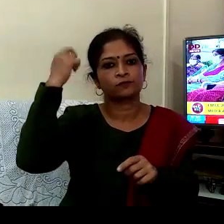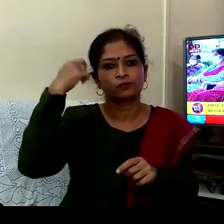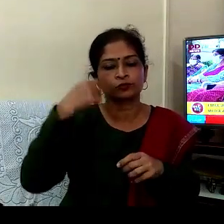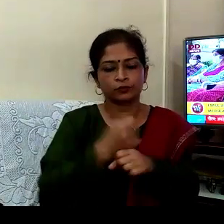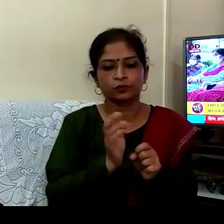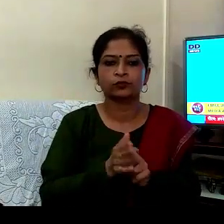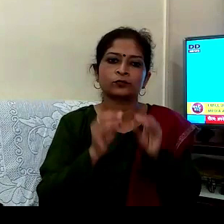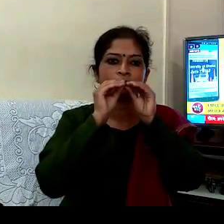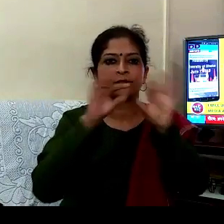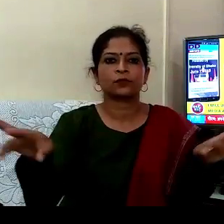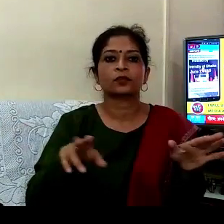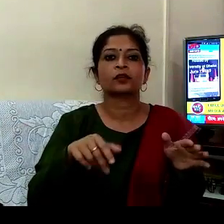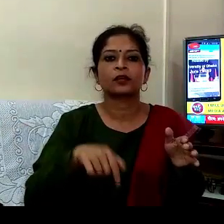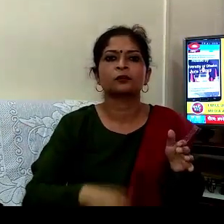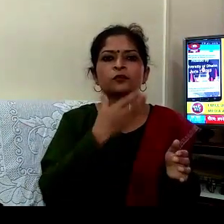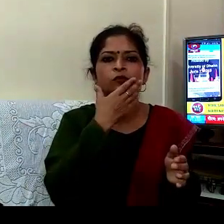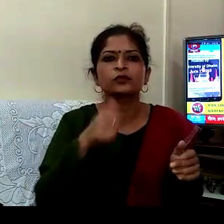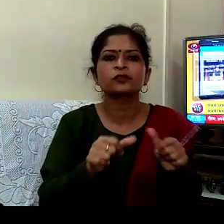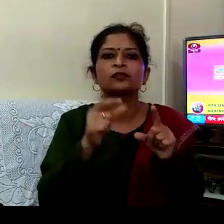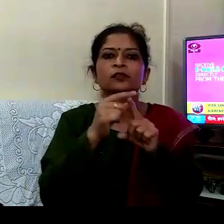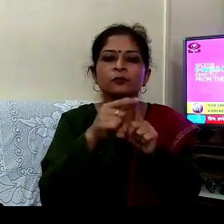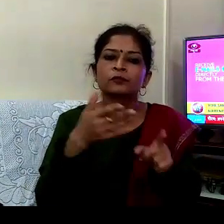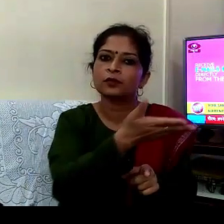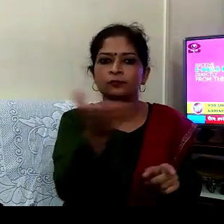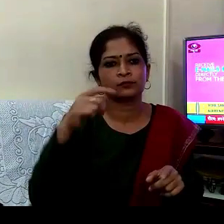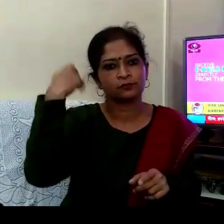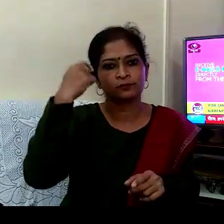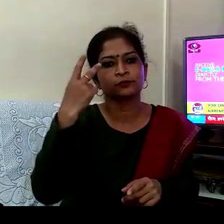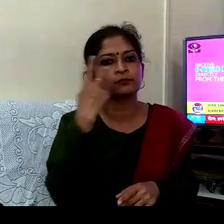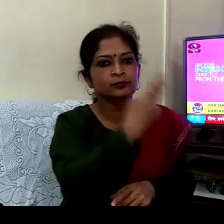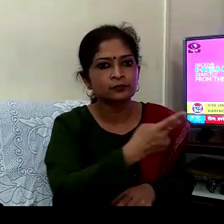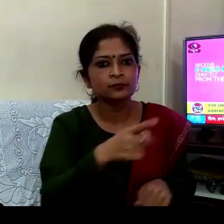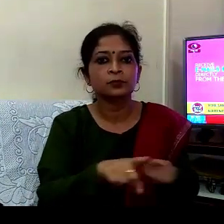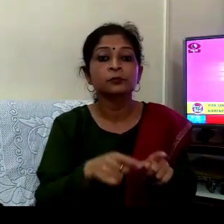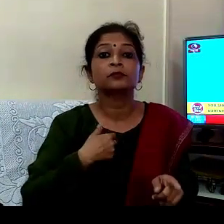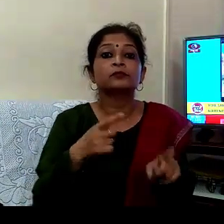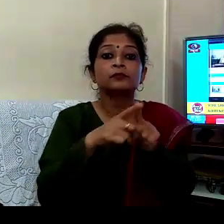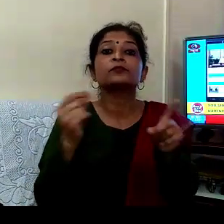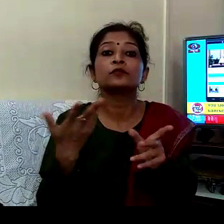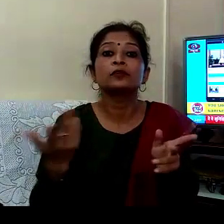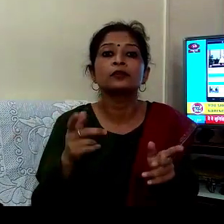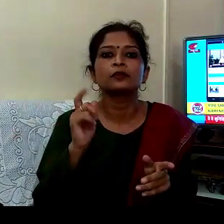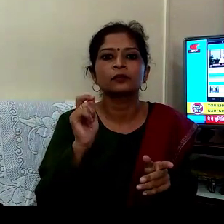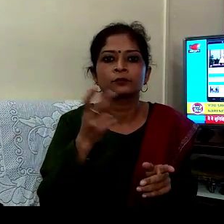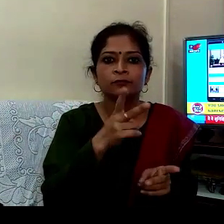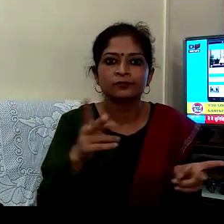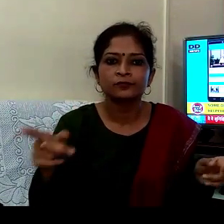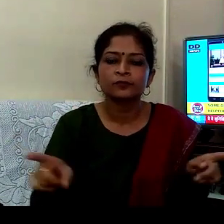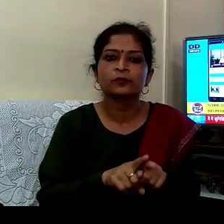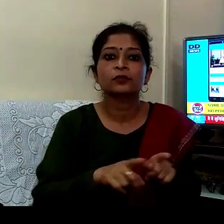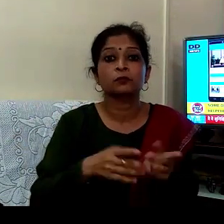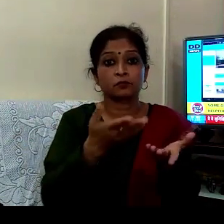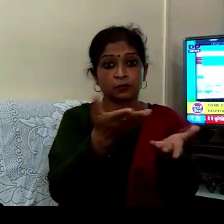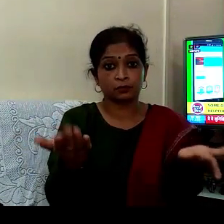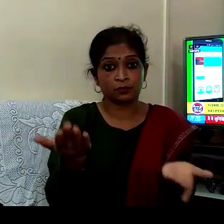گا نرد موضی ایپ پر آپ جرور اس ویڈیو کو دیکھیں گے جو میں کرتا ہوں سمبھ تو اس میں